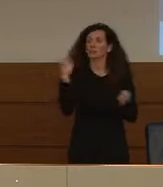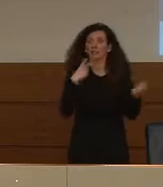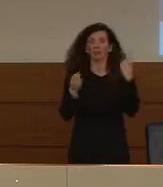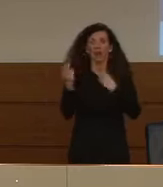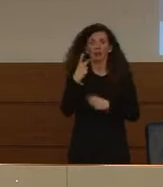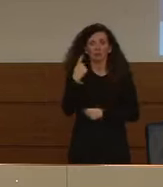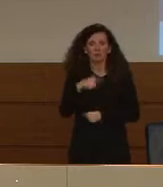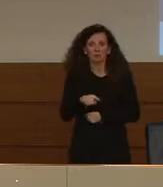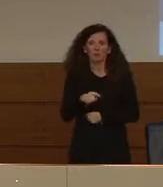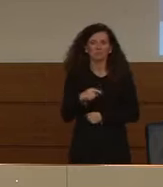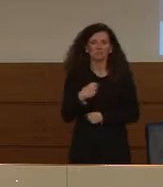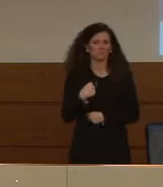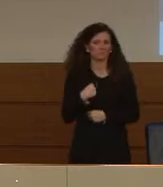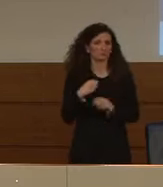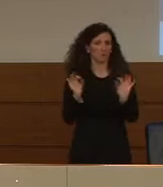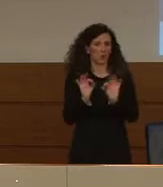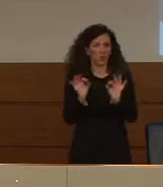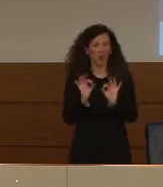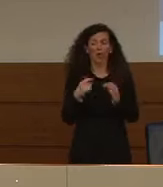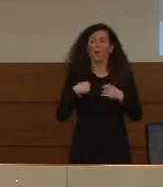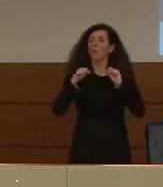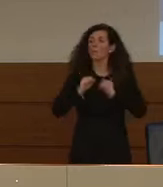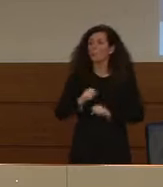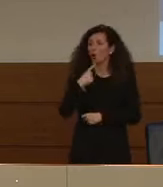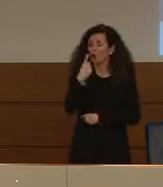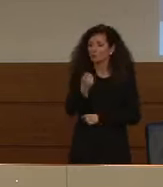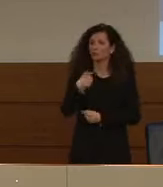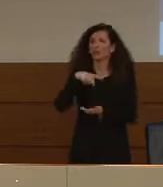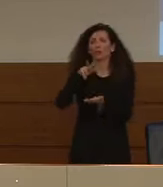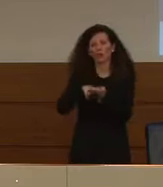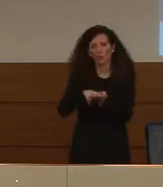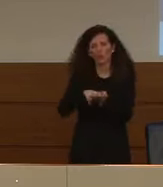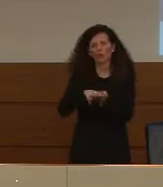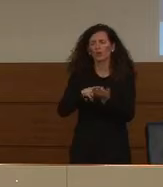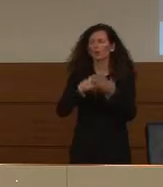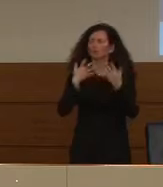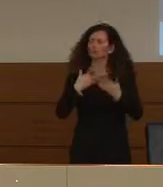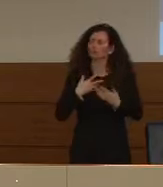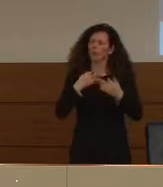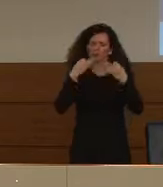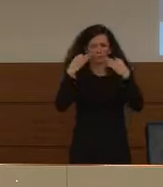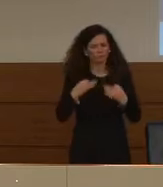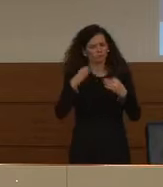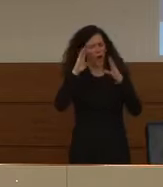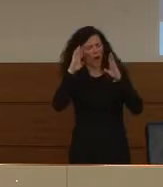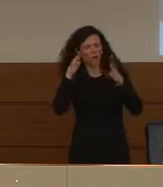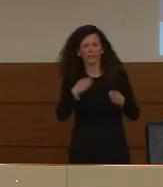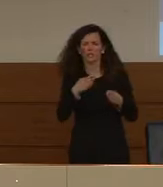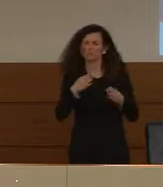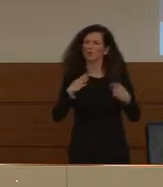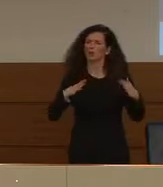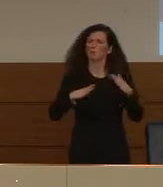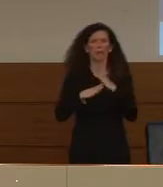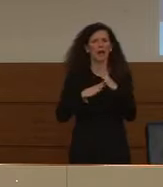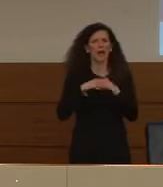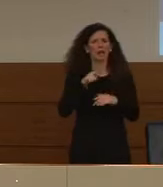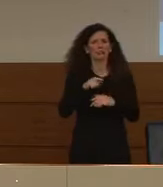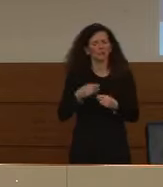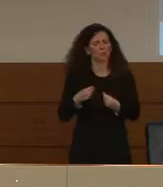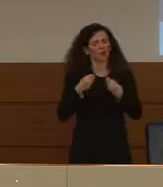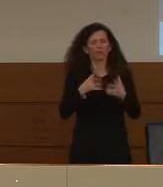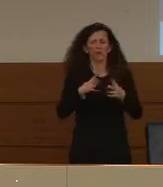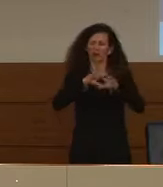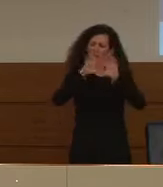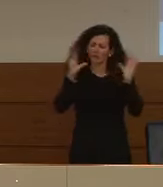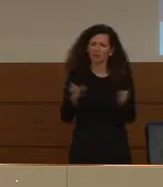senso non ce ne sono quello che le posso però confermare che c'è la massima attenzione tutto ciò che è possibile fare viene fatto